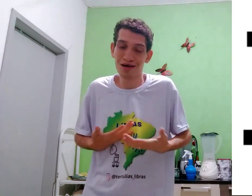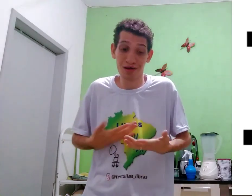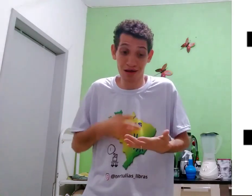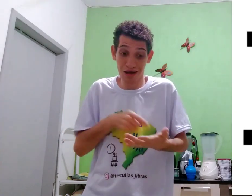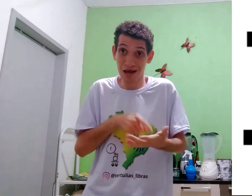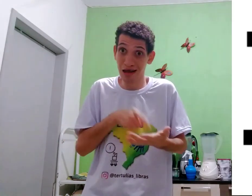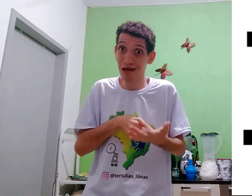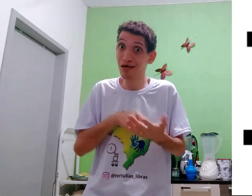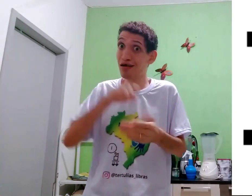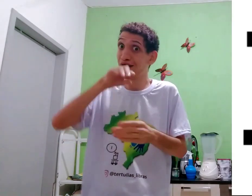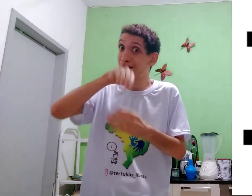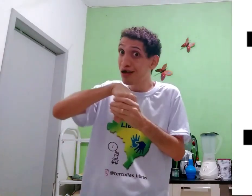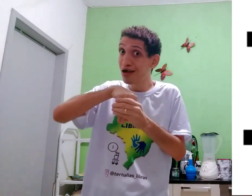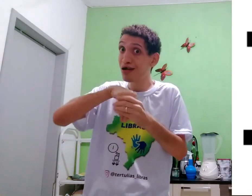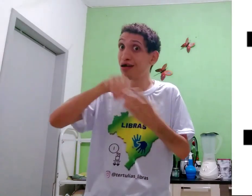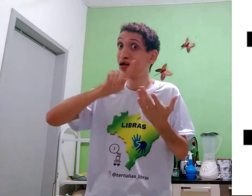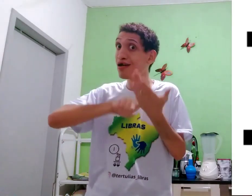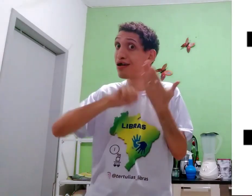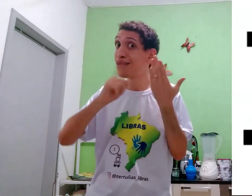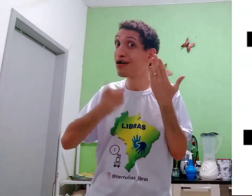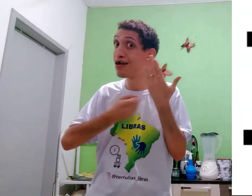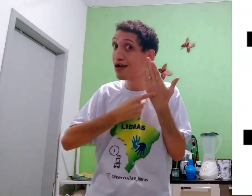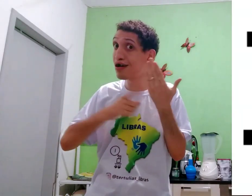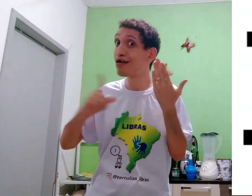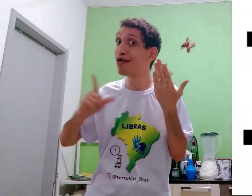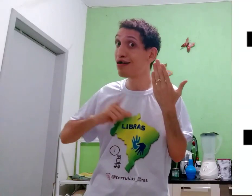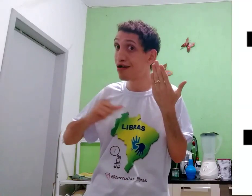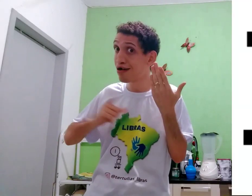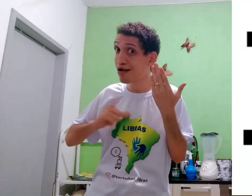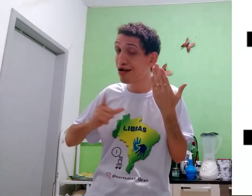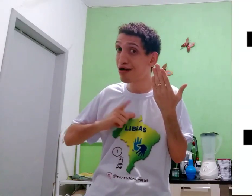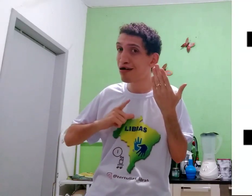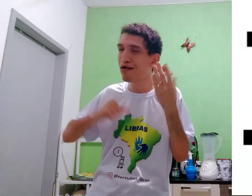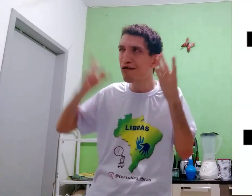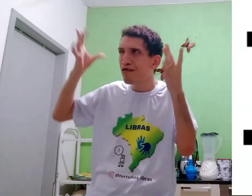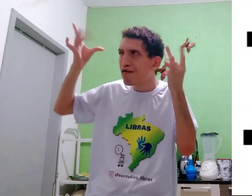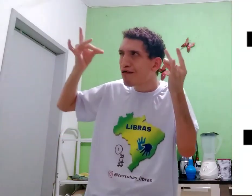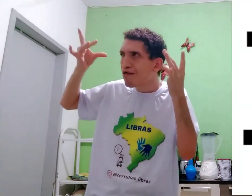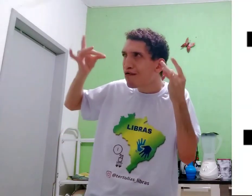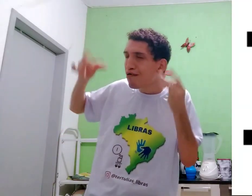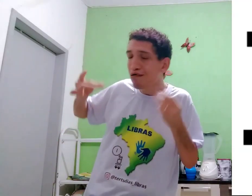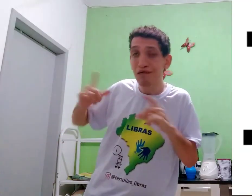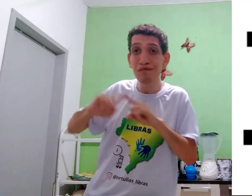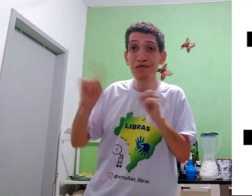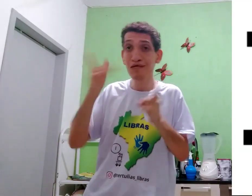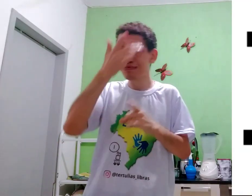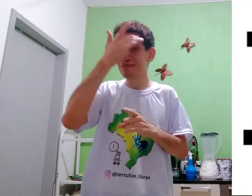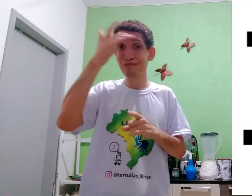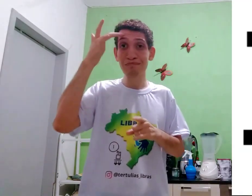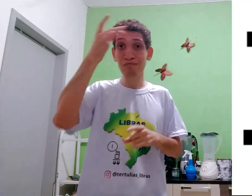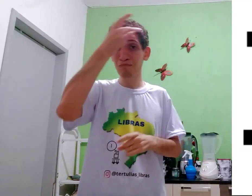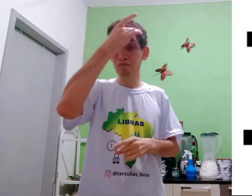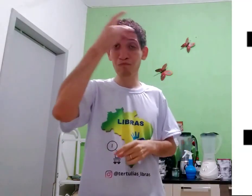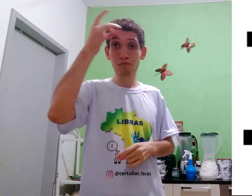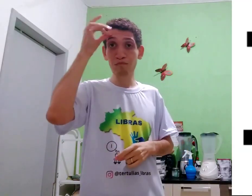Então, esse livro, dentro, metáfora, tem detalhe, mais pessoas